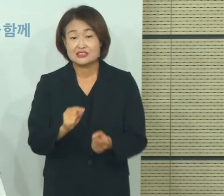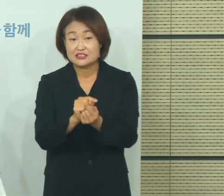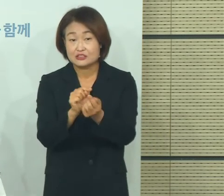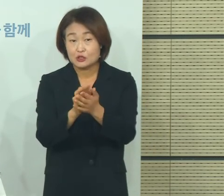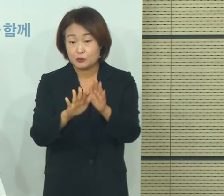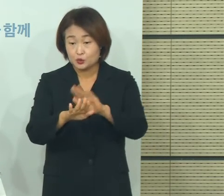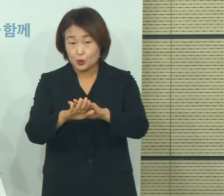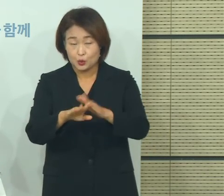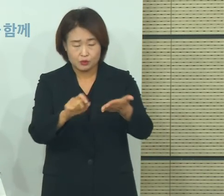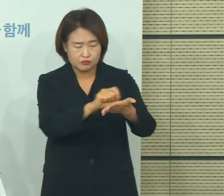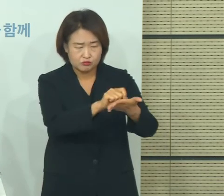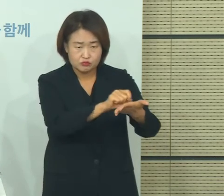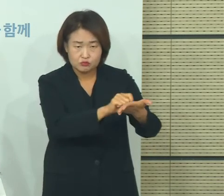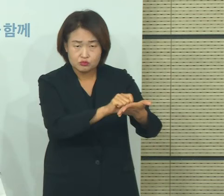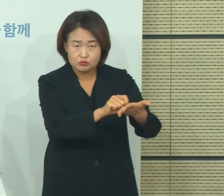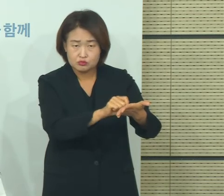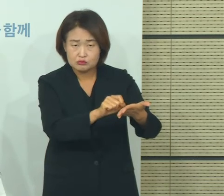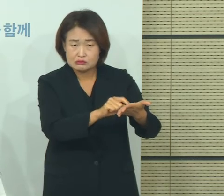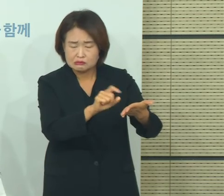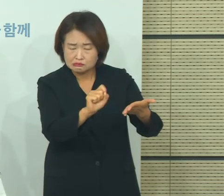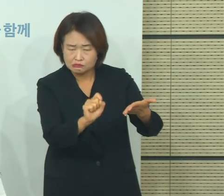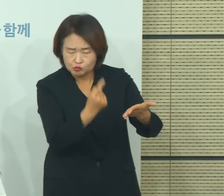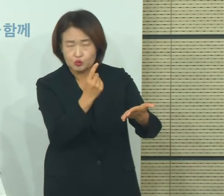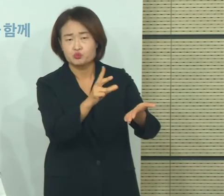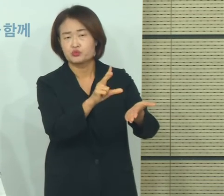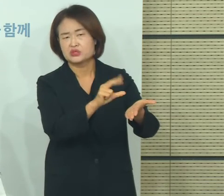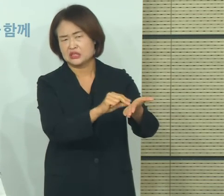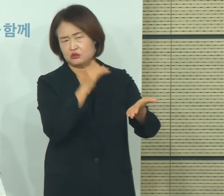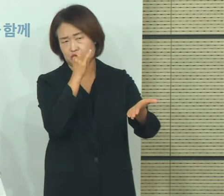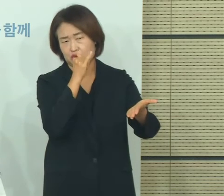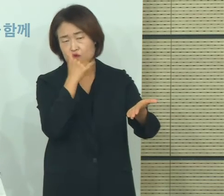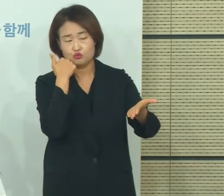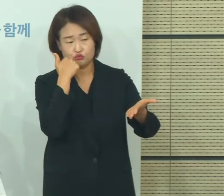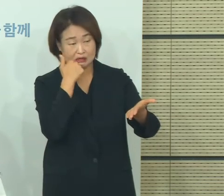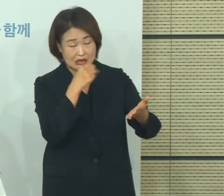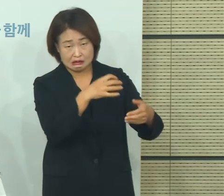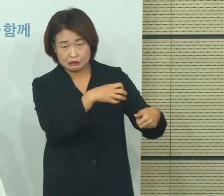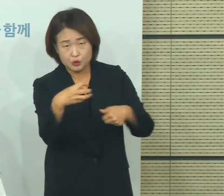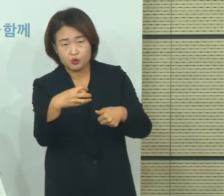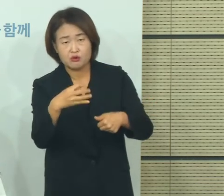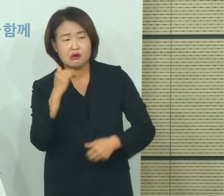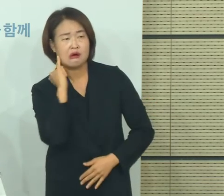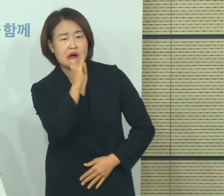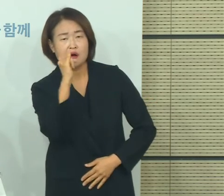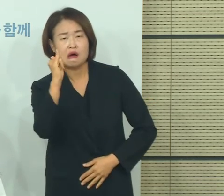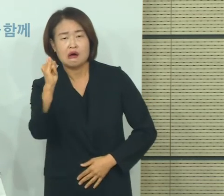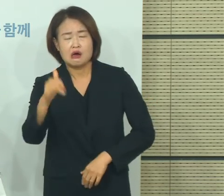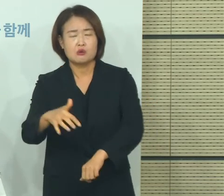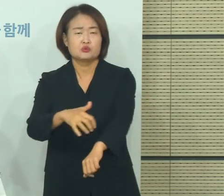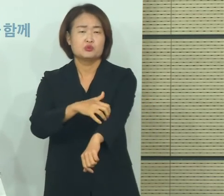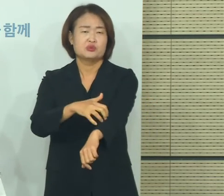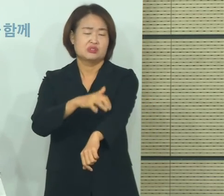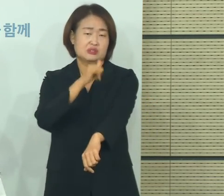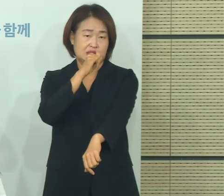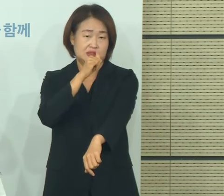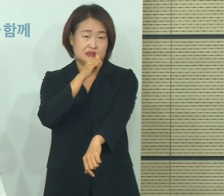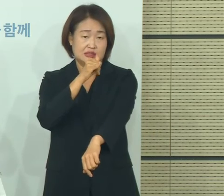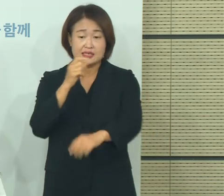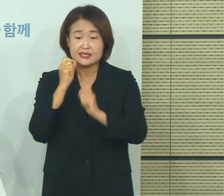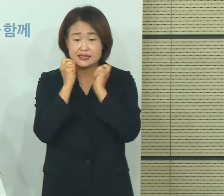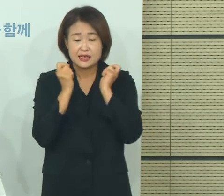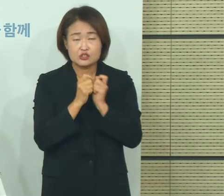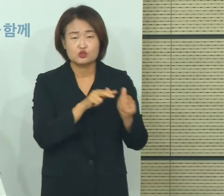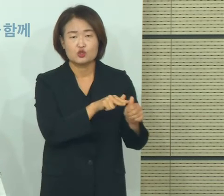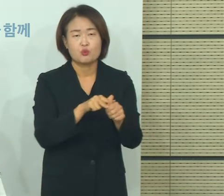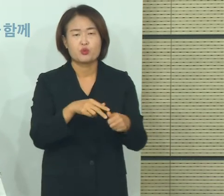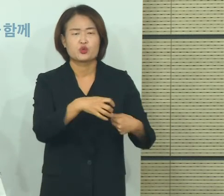사용하는 것에 따른 문제들이 보안 문제를 비롯해서 조금씩 발견되고 있어서 오늘도 개인정보 쪽을